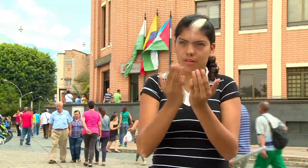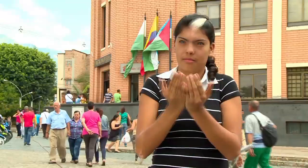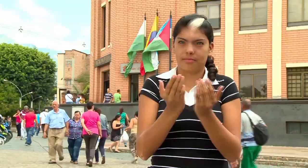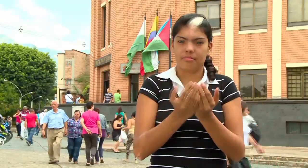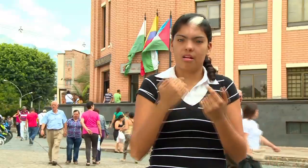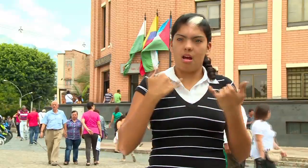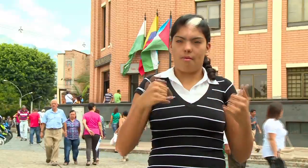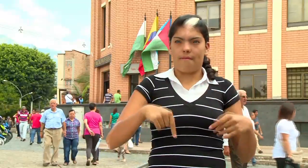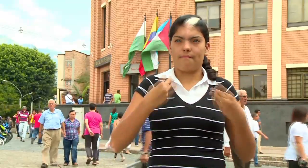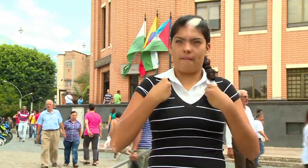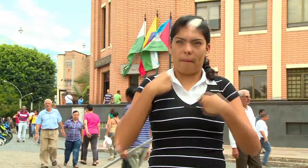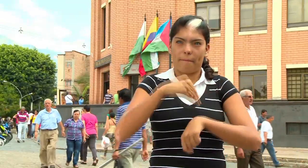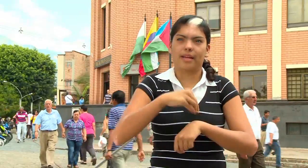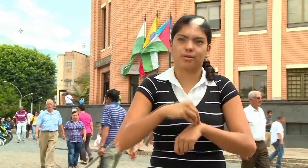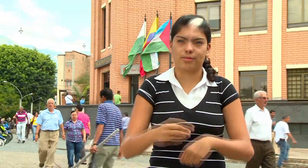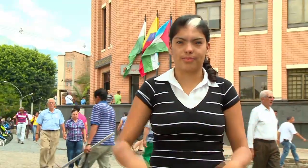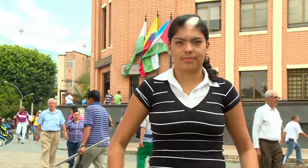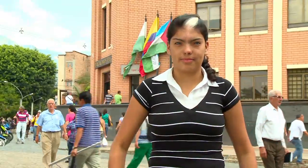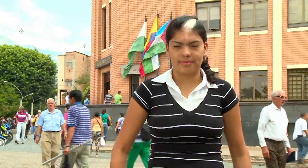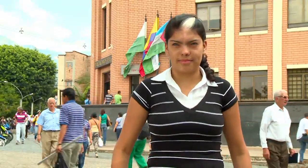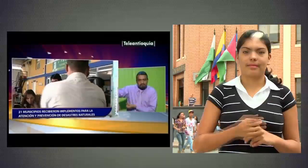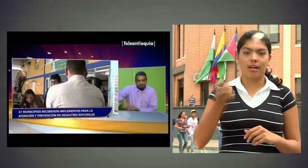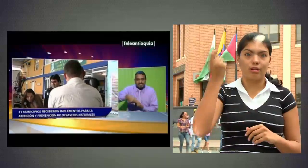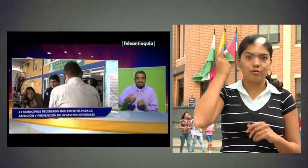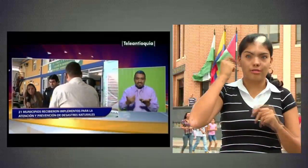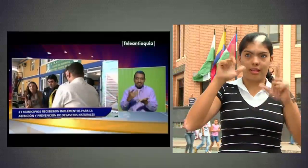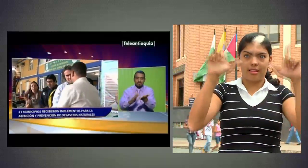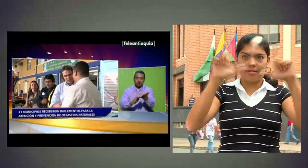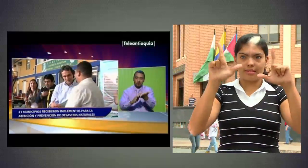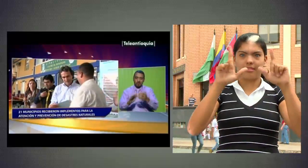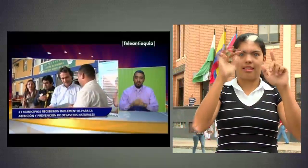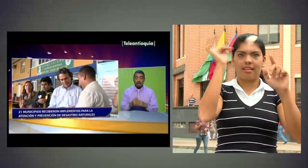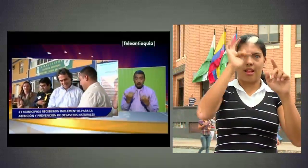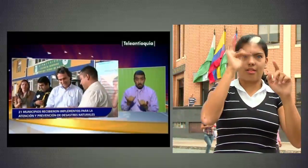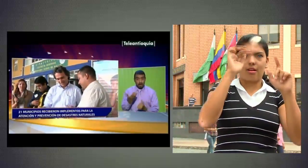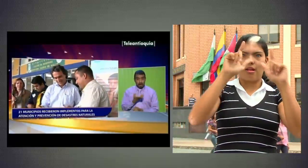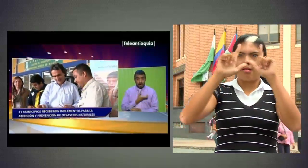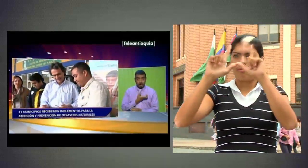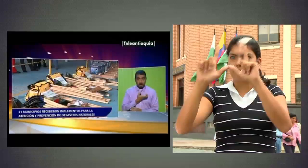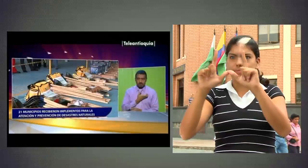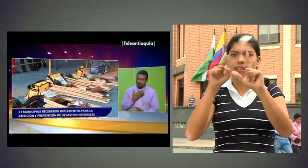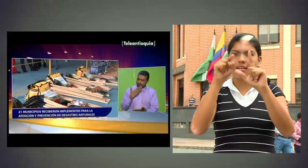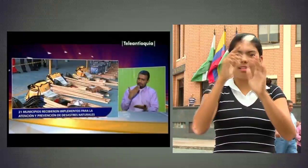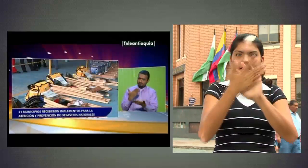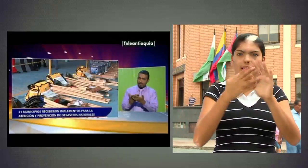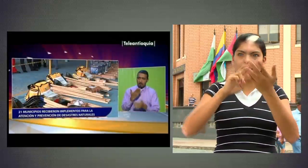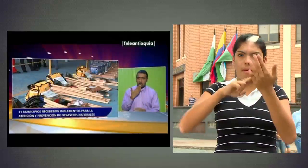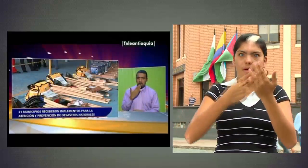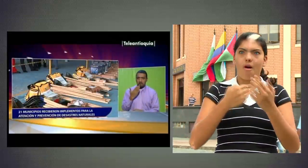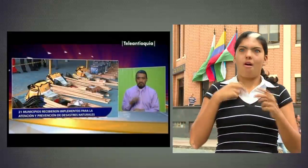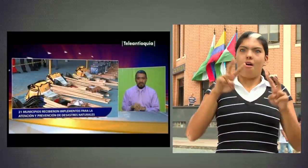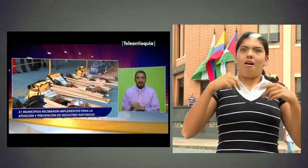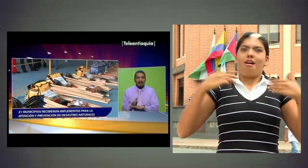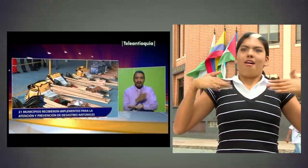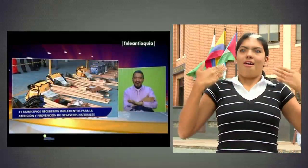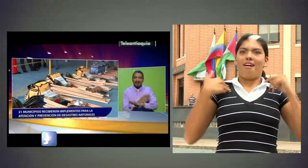estudiar y vivo en el municipio de Bello. Bueno, hace poco que vi que en Tele Antioquia apareció el recuadro con